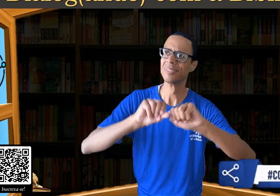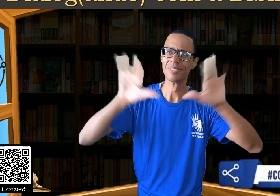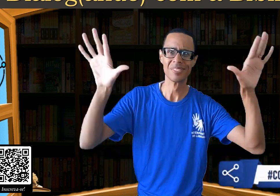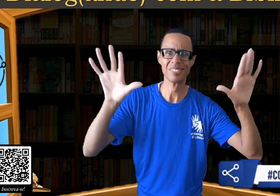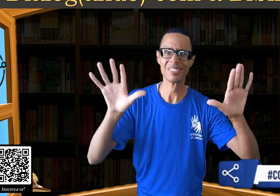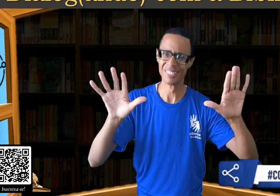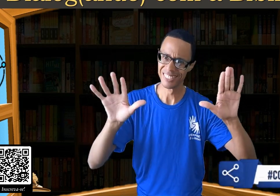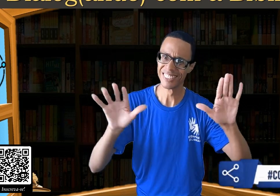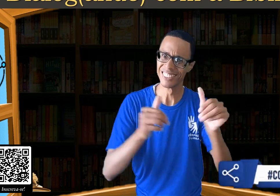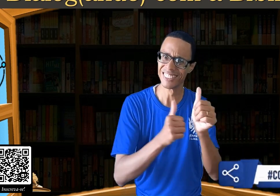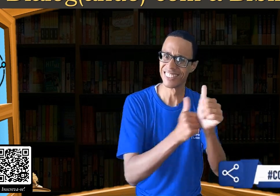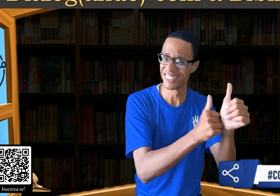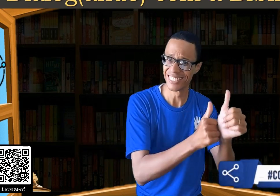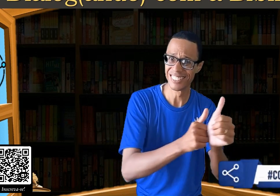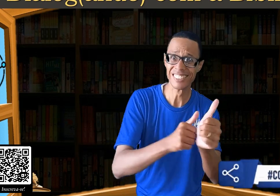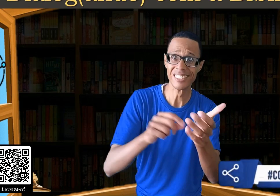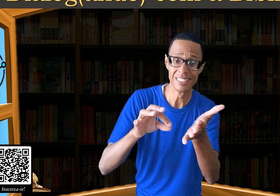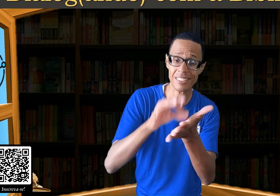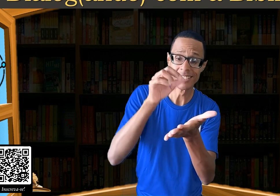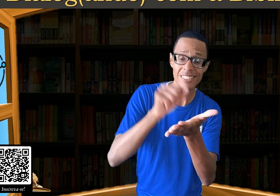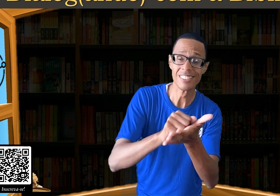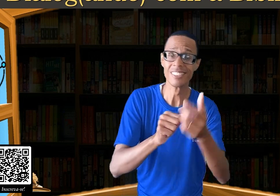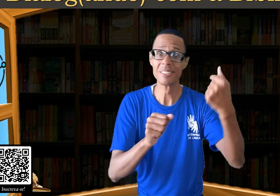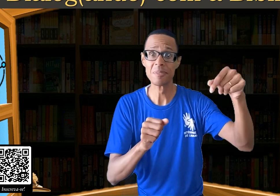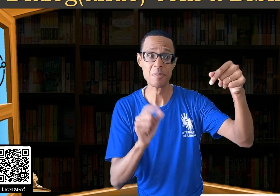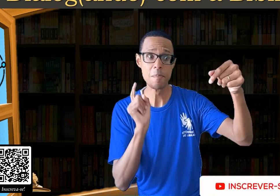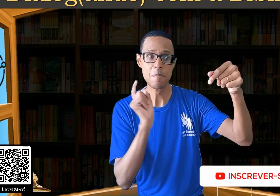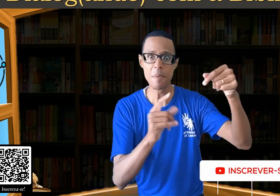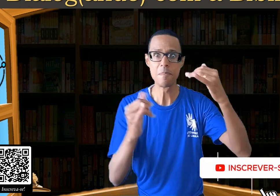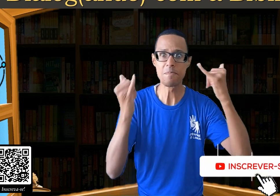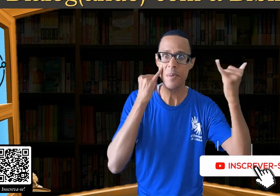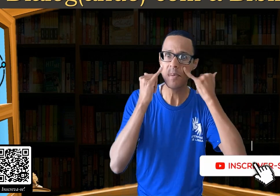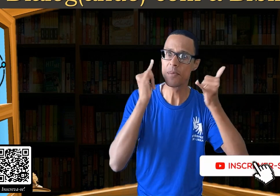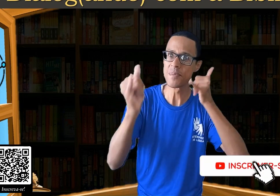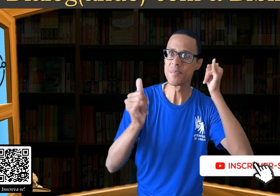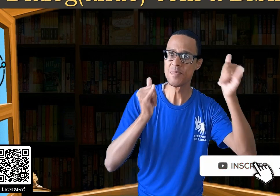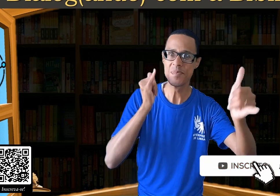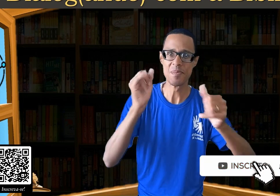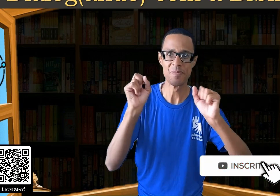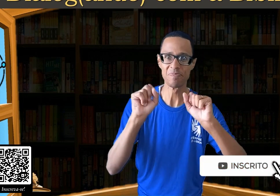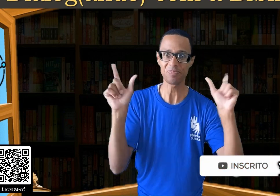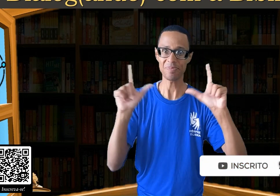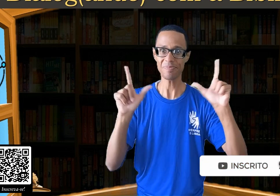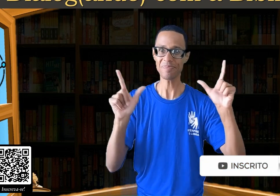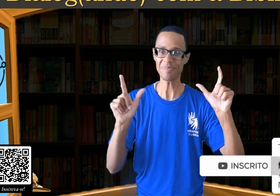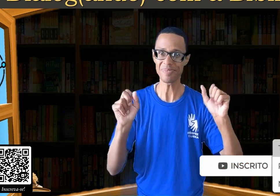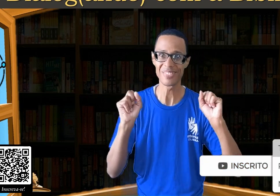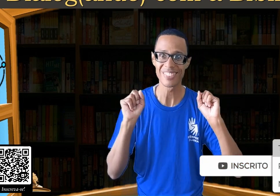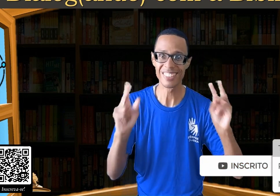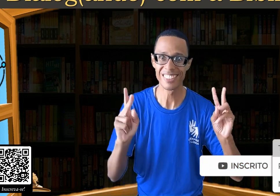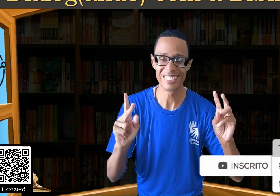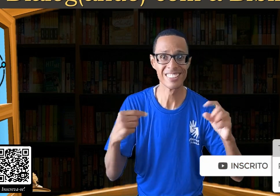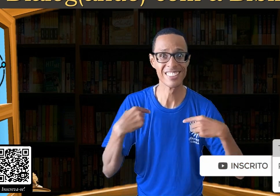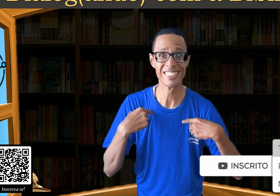compartilhe com seus contatos, inscreva-se logo no canal e já ative o sininho de notificações.